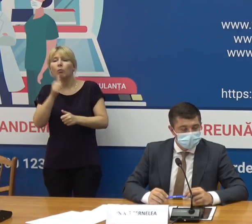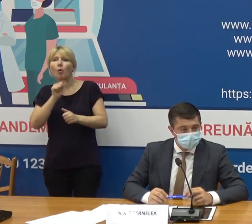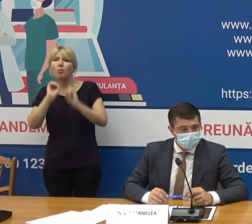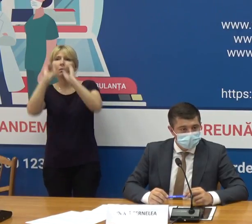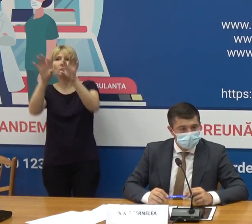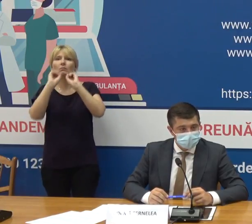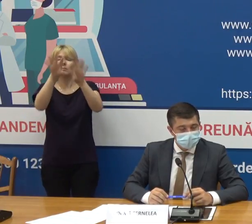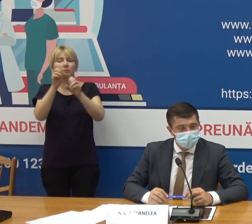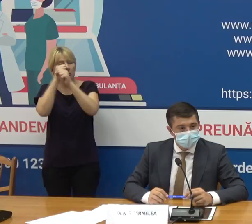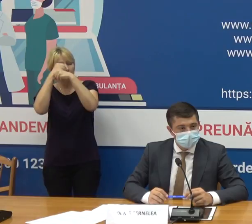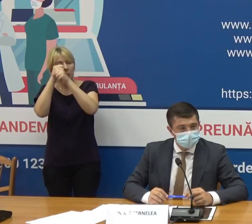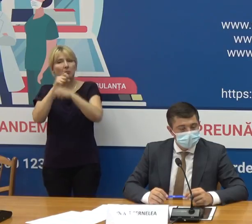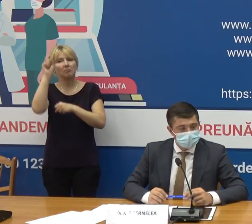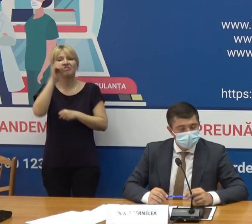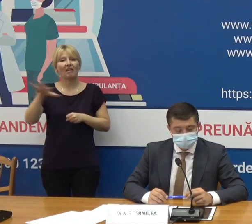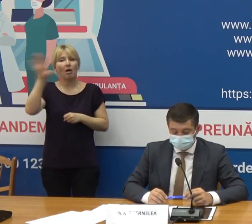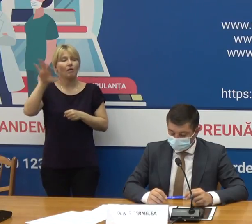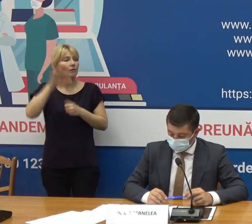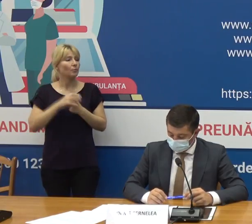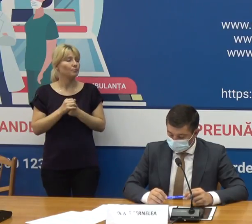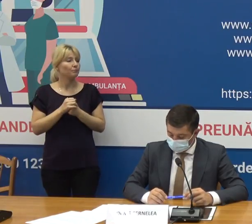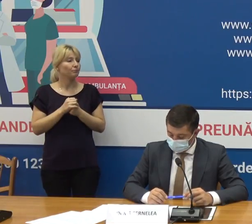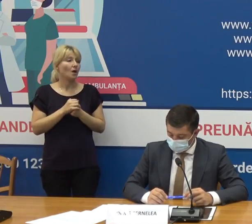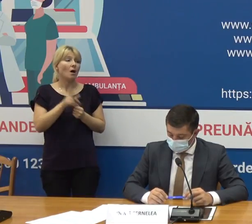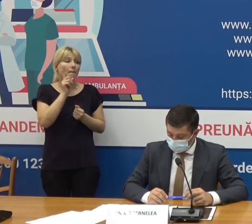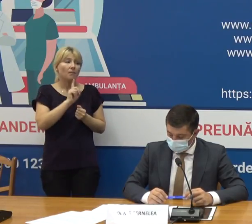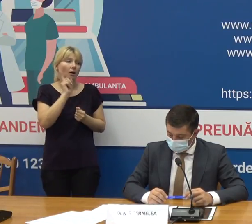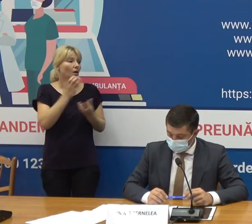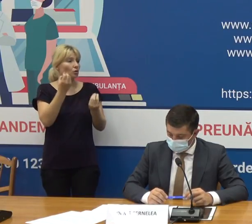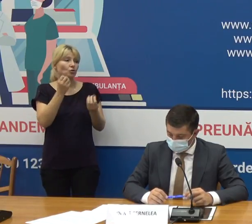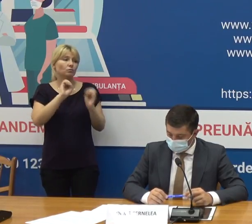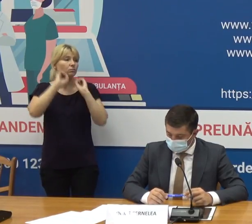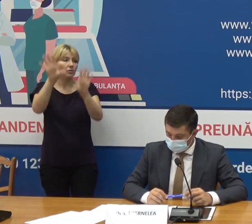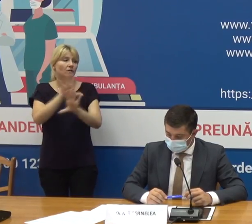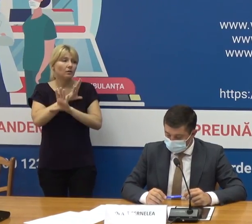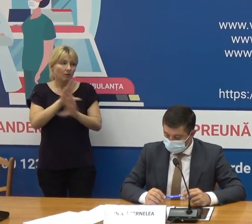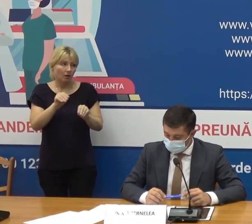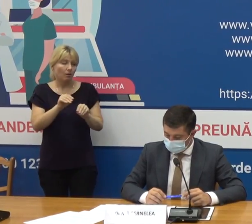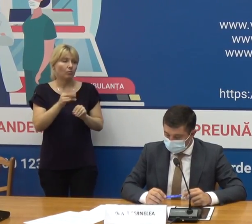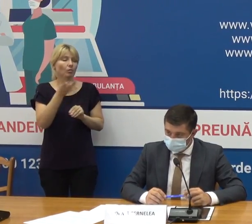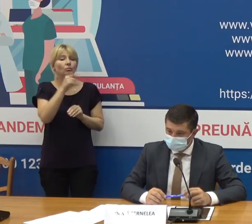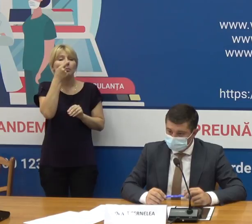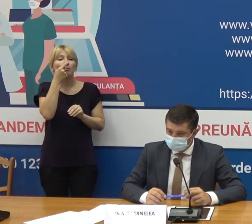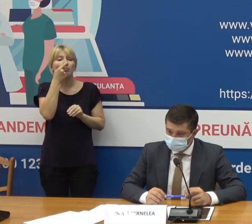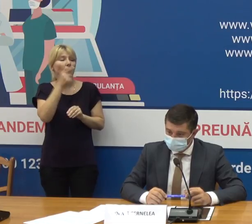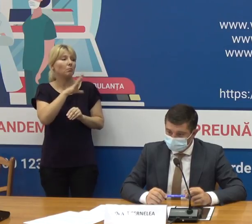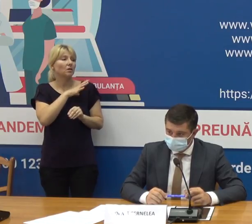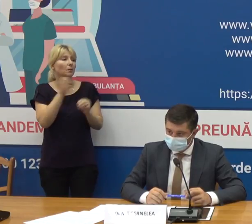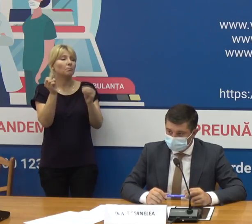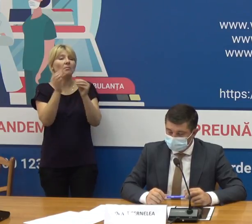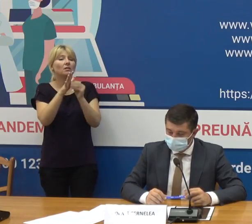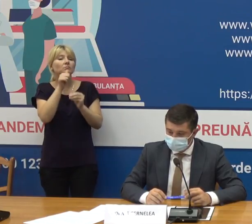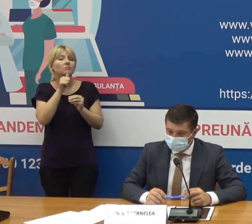laboratoarele internaționale bine probe încă nu au fost transmise deci deoarece foarte recent au fost transmise cele 15